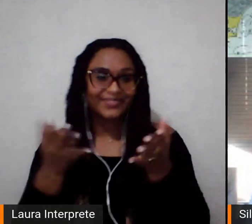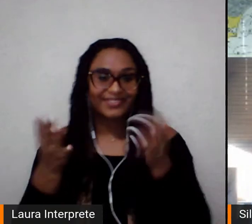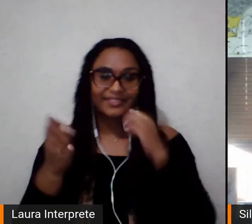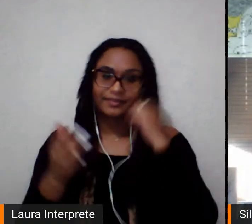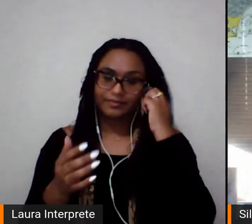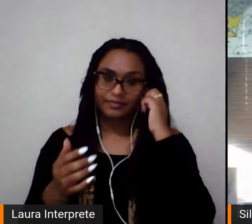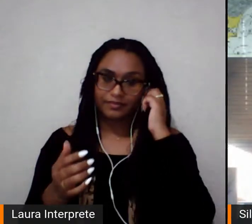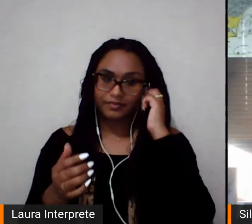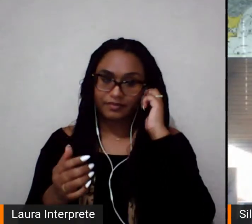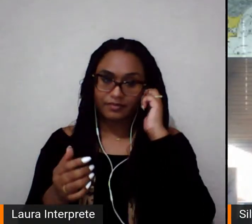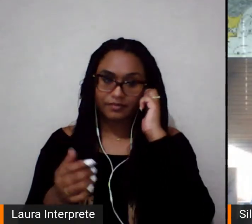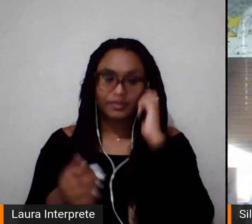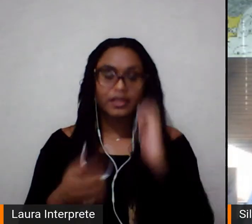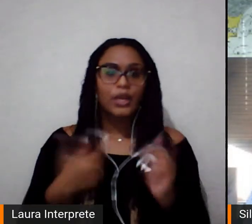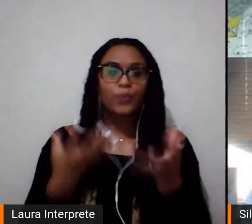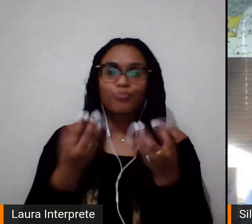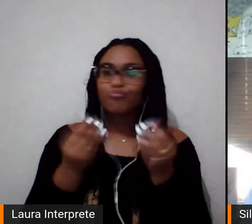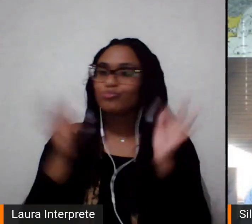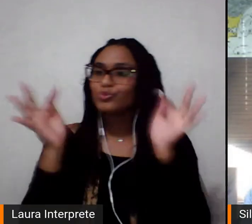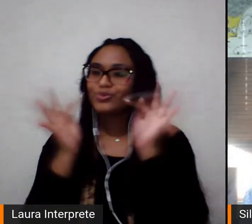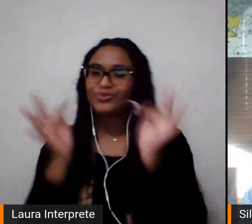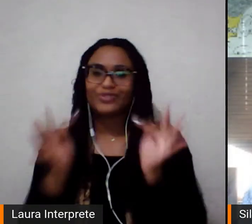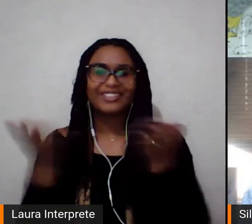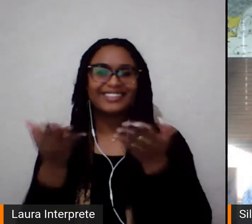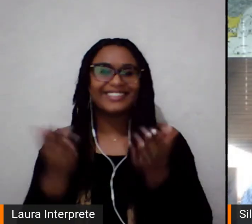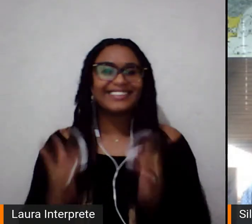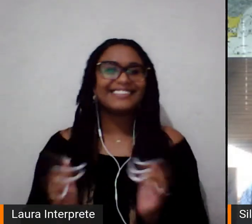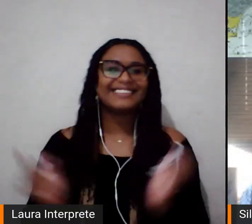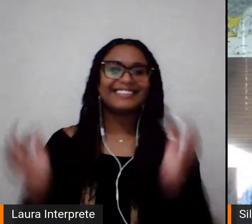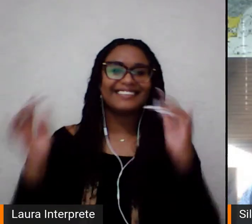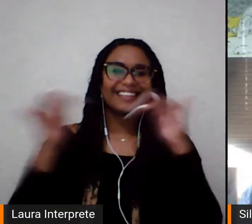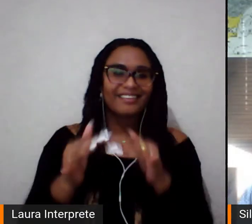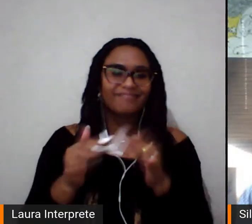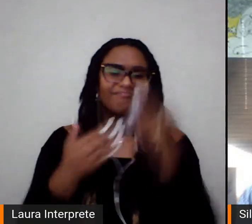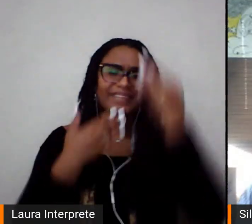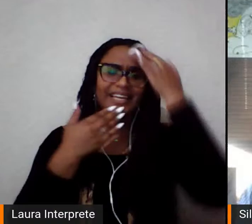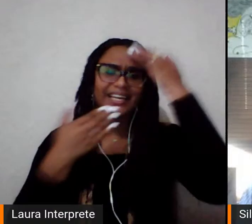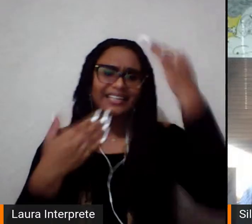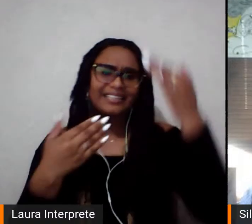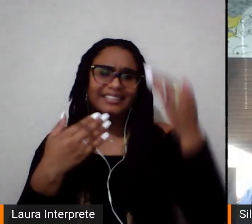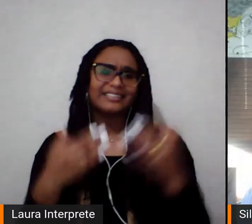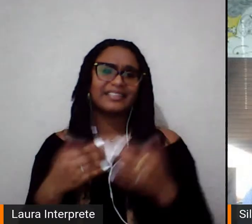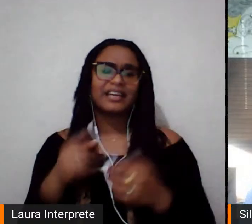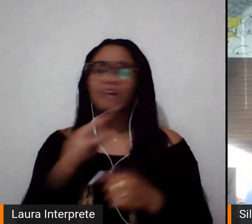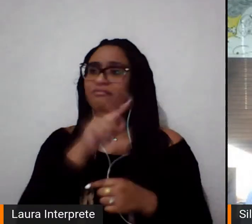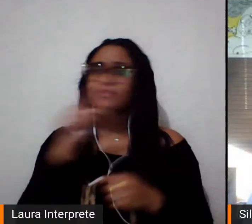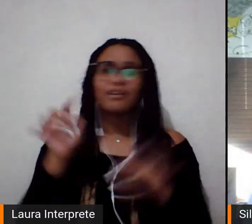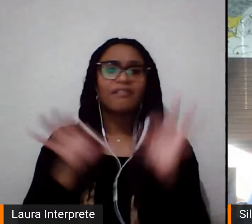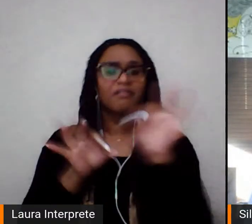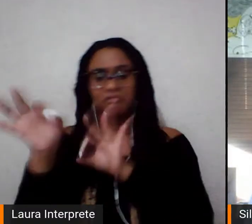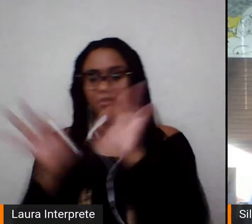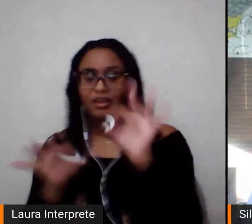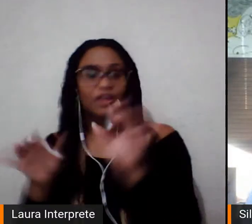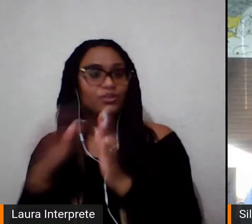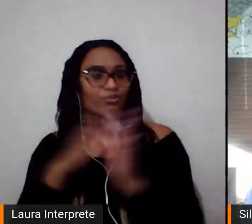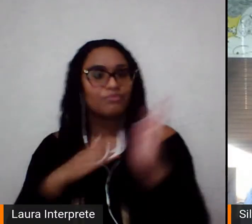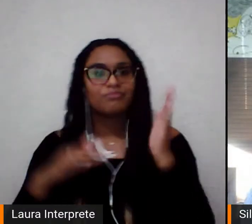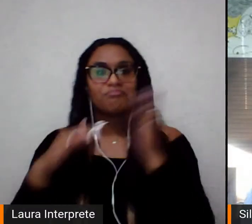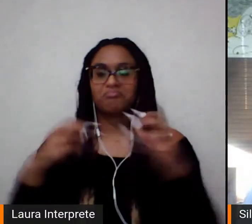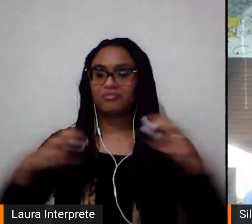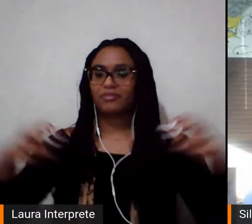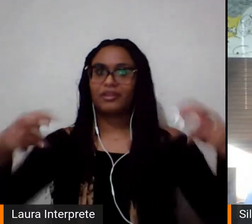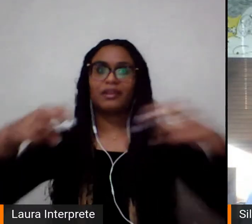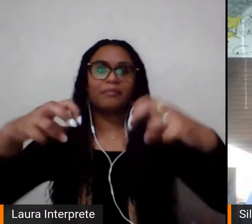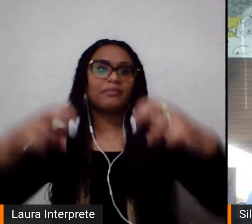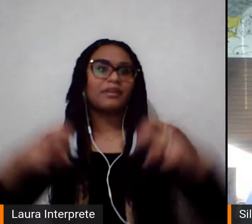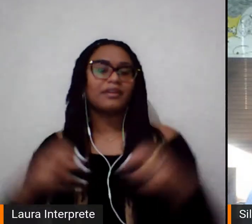momento, agradecer ao Museu do Futebol pelo evento, agradecer a Tivenin pela organização dessa mesa, e